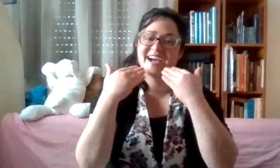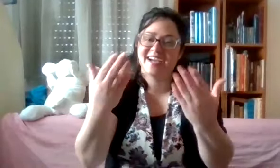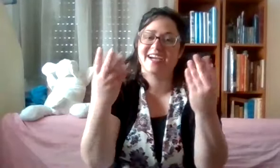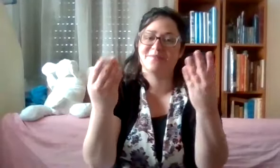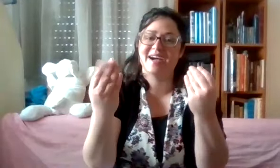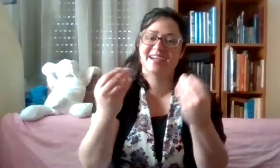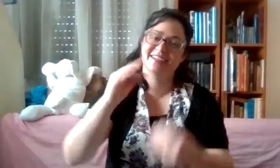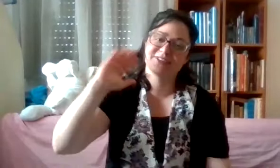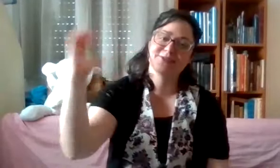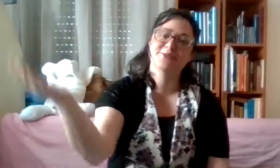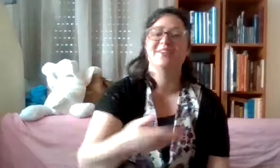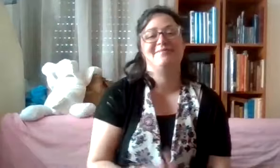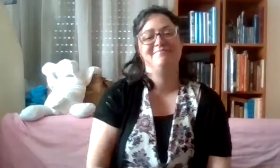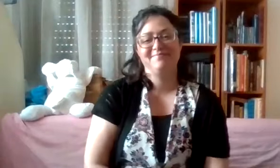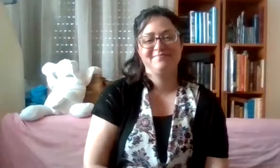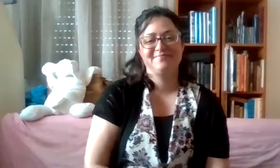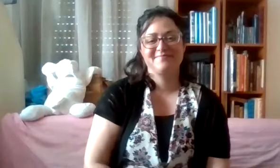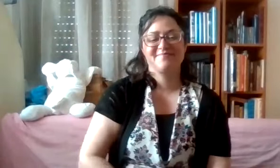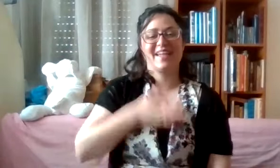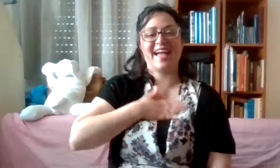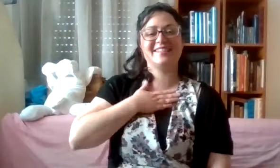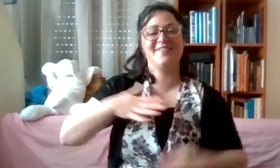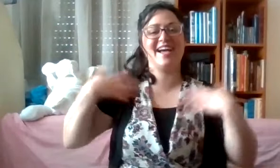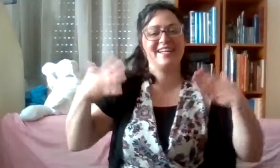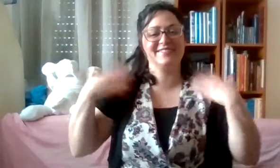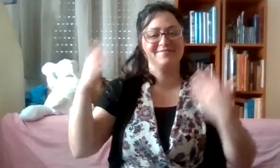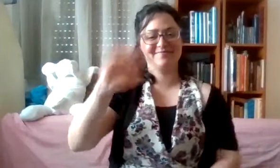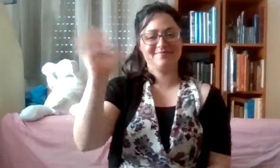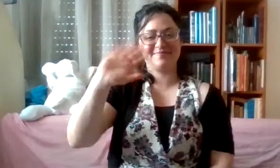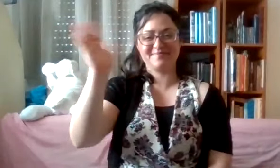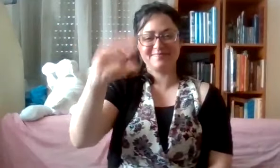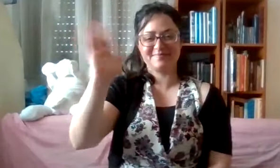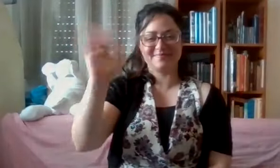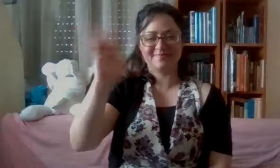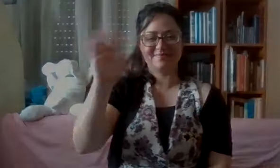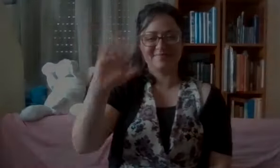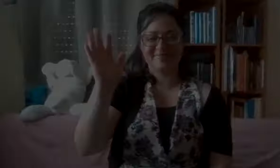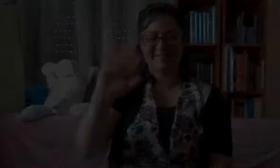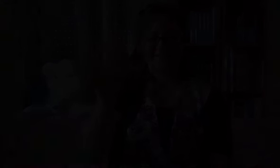רבה לכולם. חג שמר. תודה רבה. רבה. רבה.